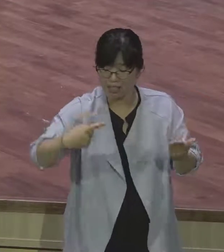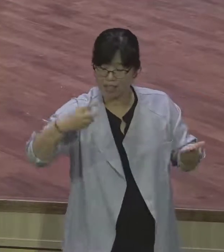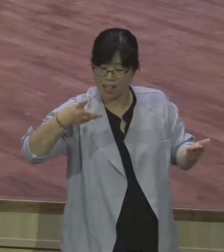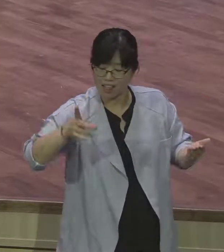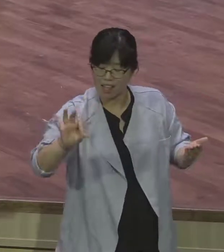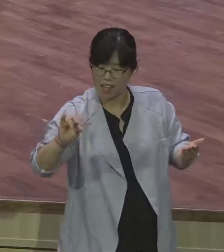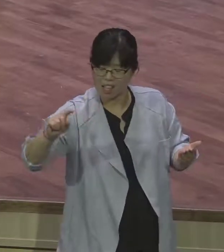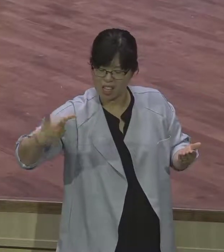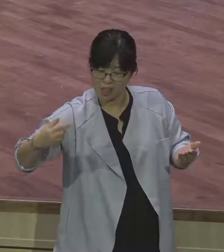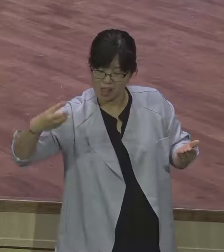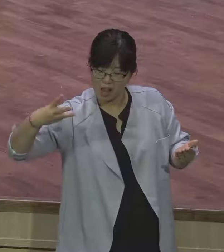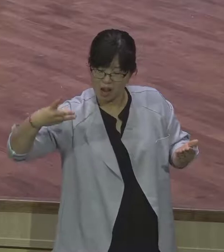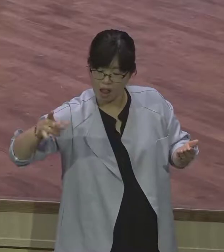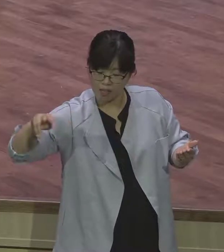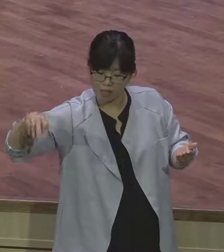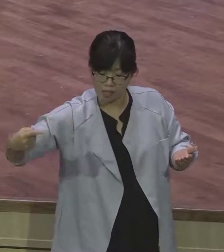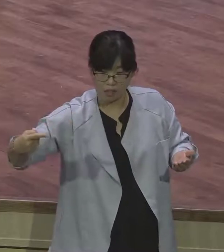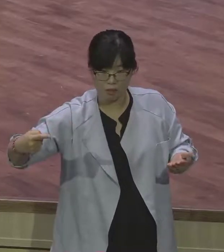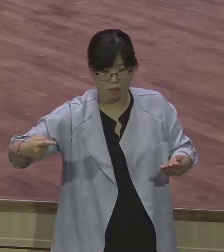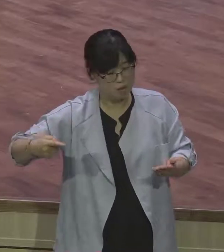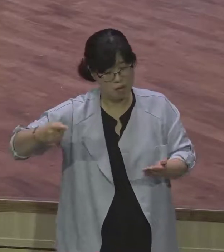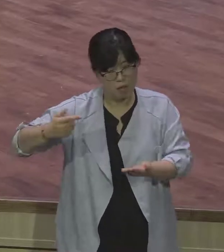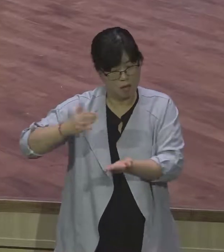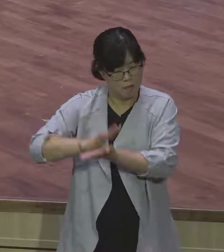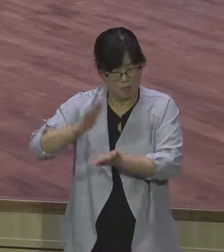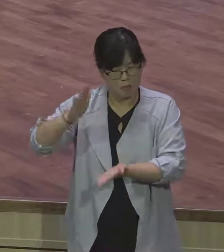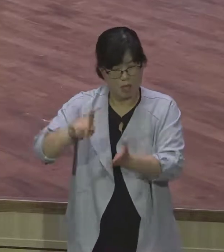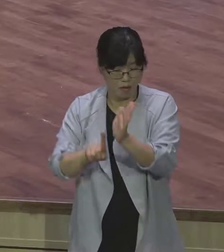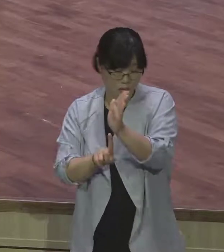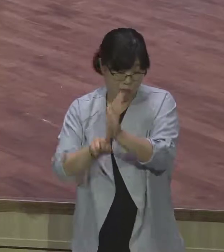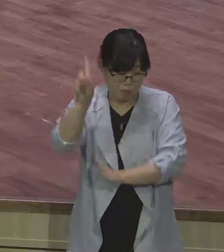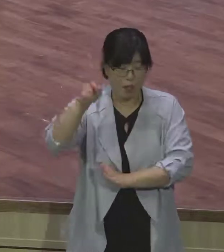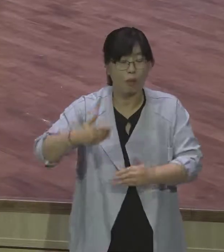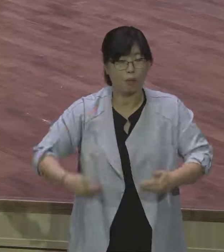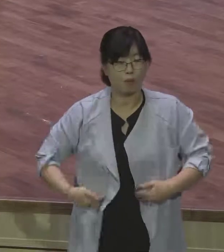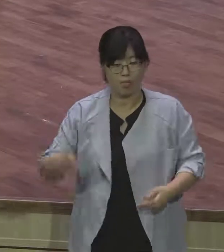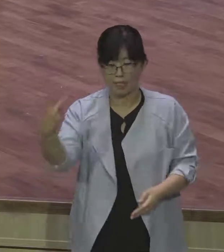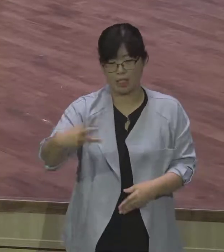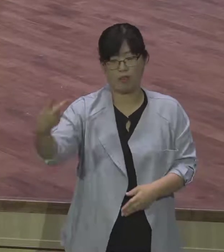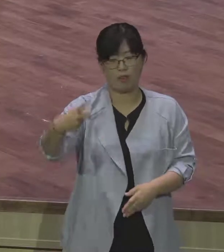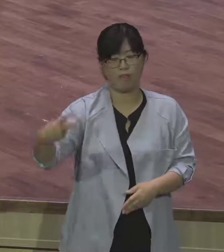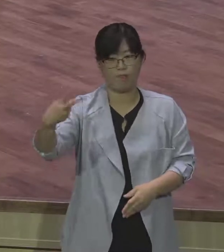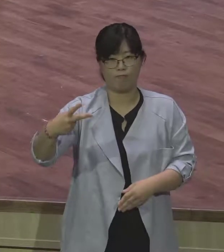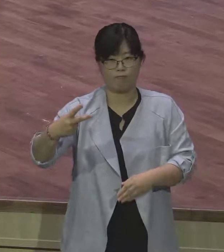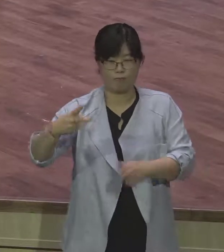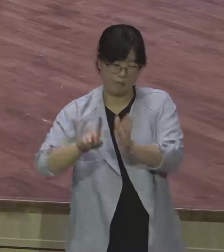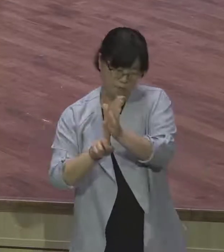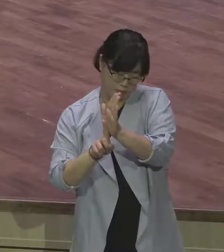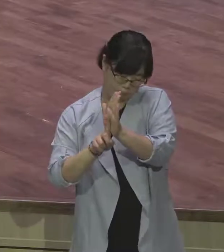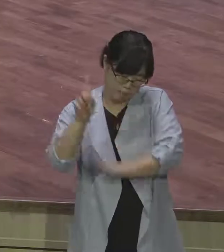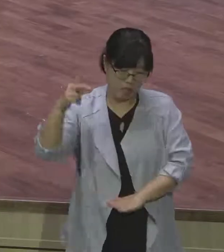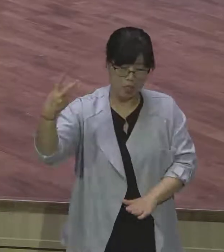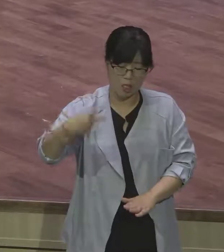내구성이 강하고 항박테리아 성질이 있어요 그래서요 이 저장땡크라든가